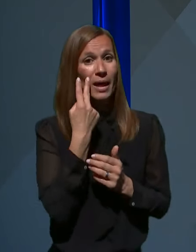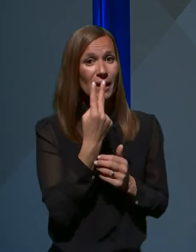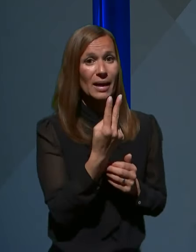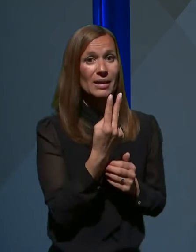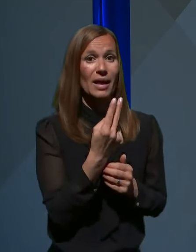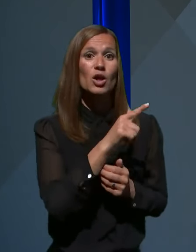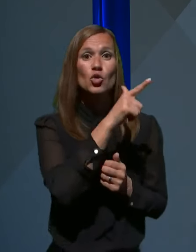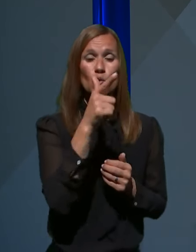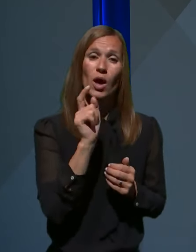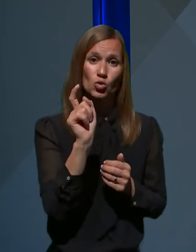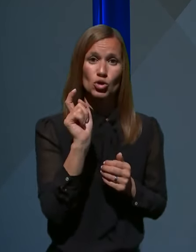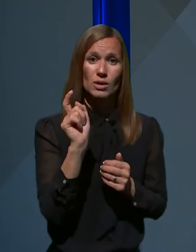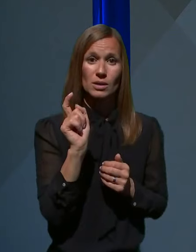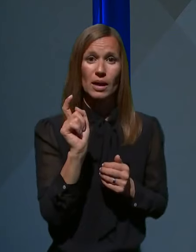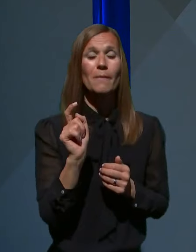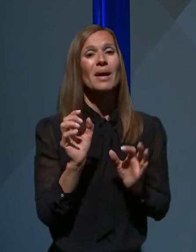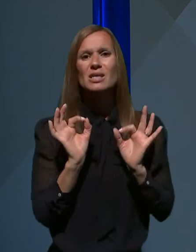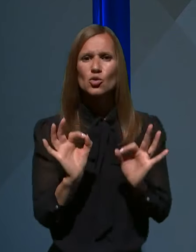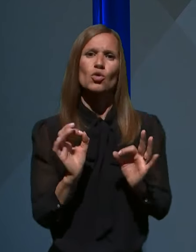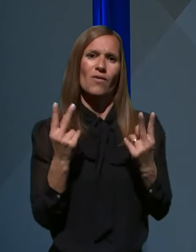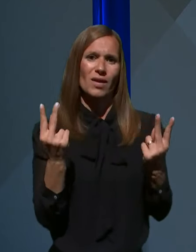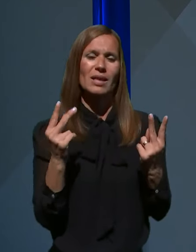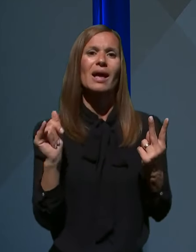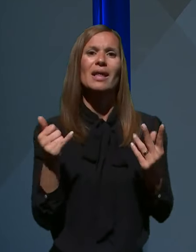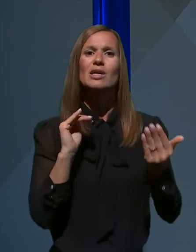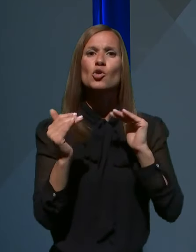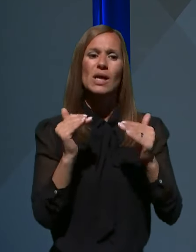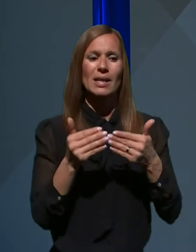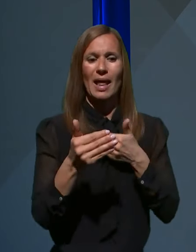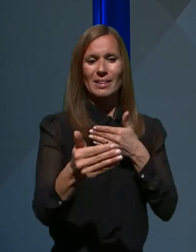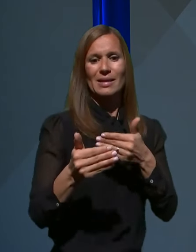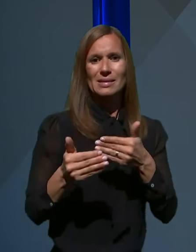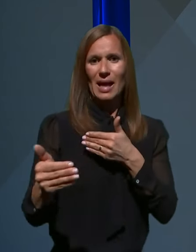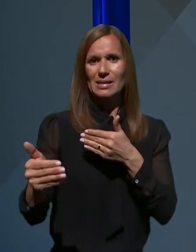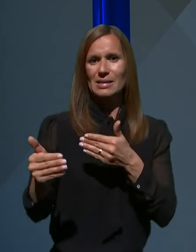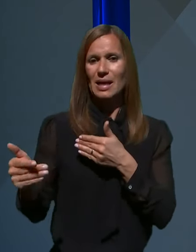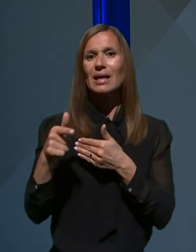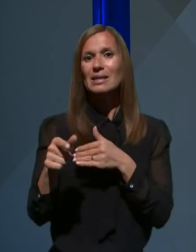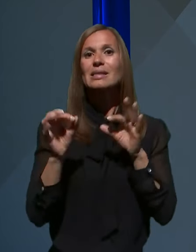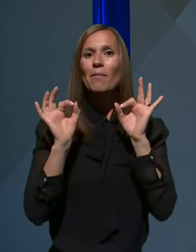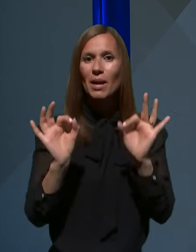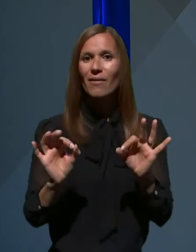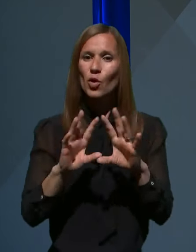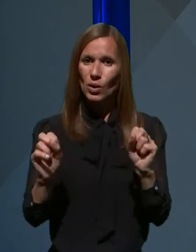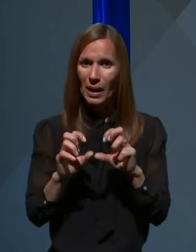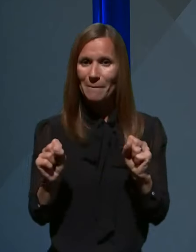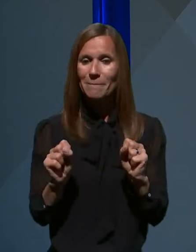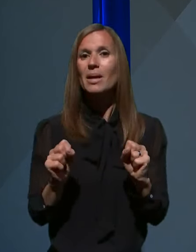druge očitke, pa zagotovo velja, da je socijalna distanca tisti pravi ukrep, ki nam